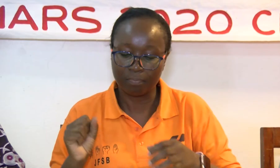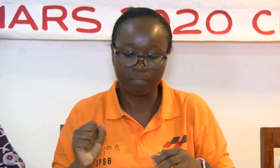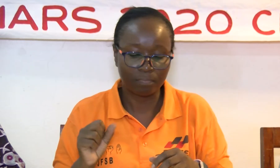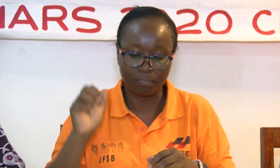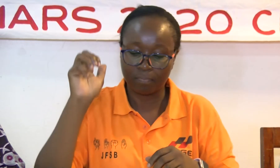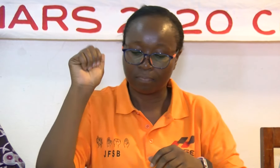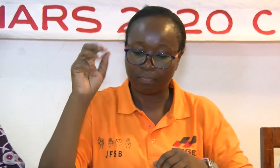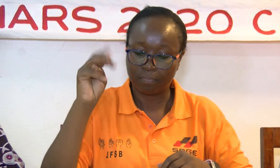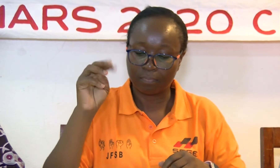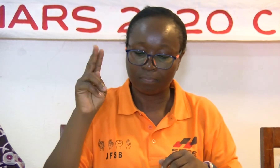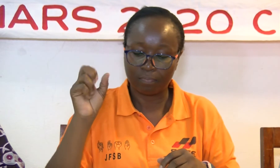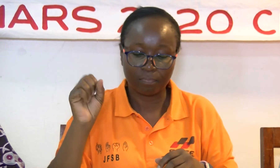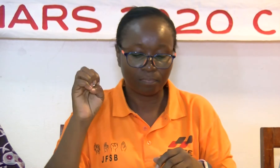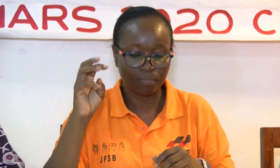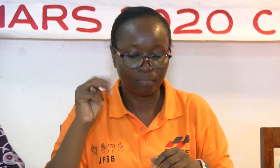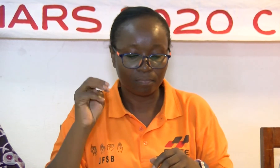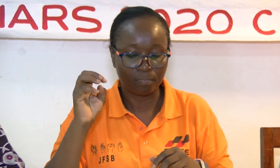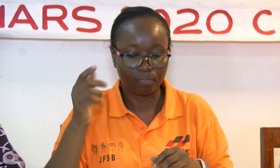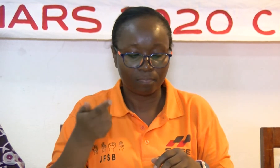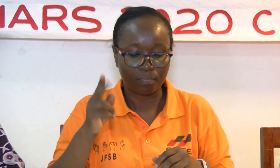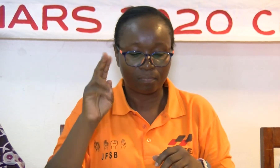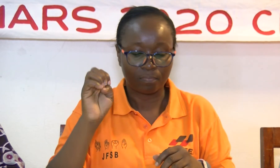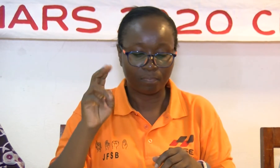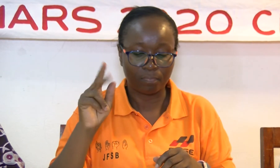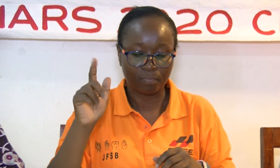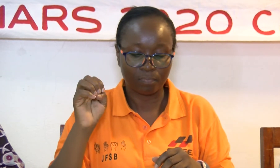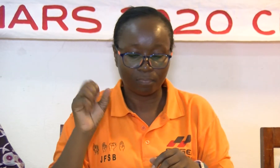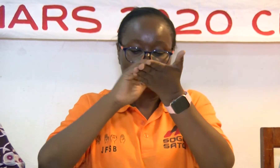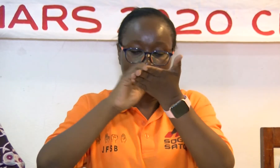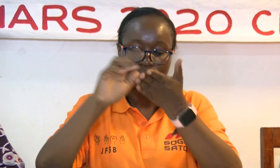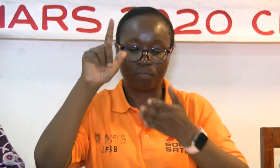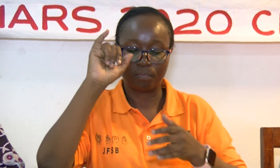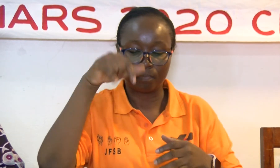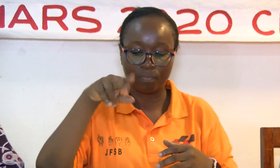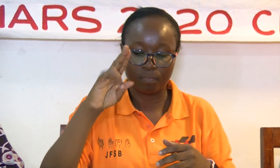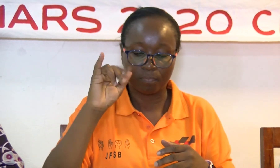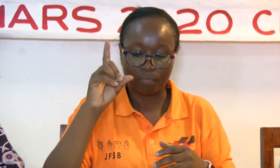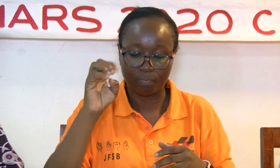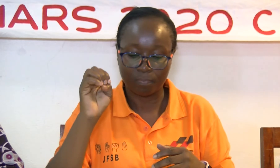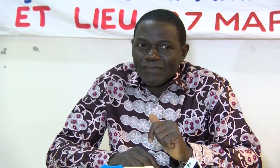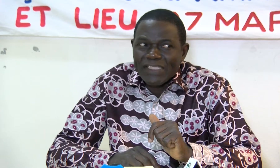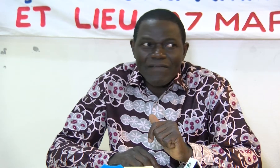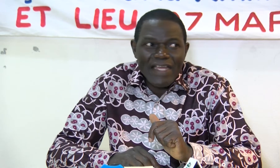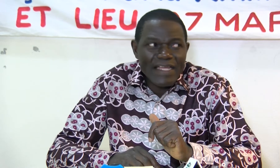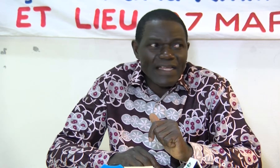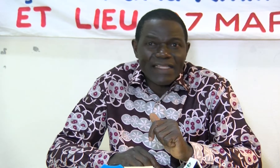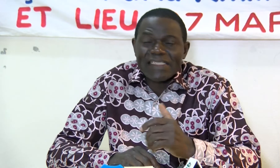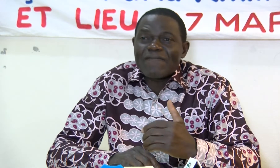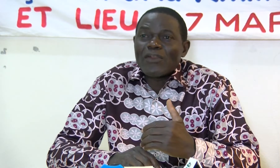fabrication des amusques, les sapons liquides. Vous avez déjà fait le